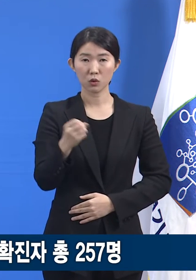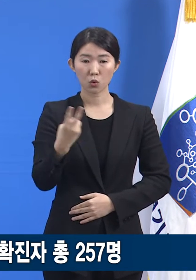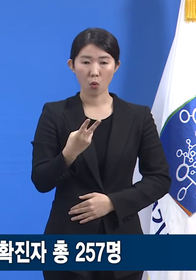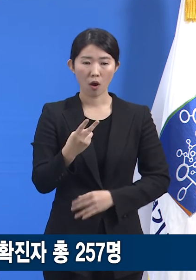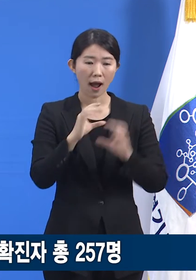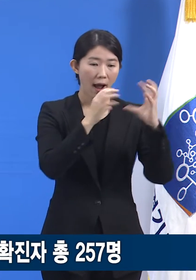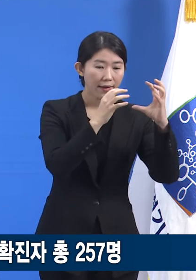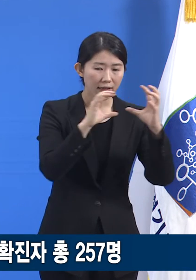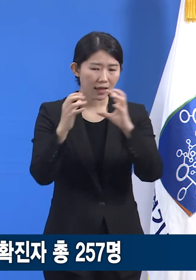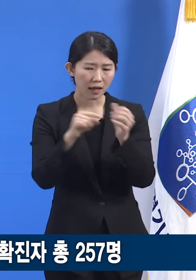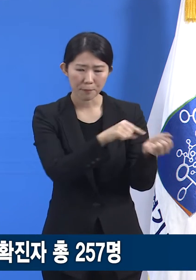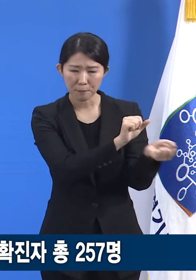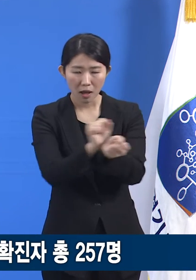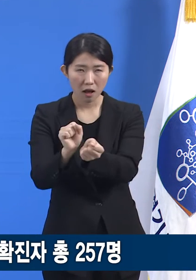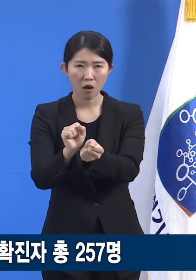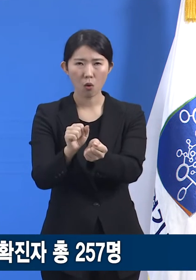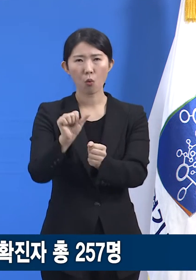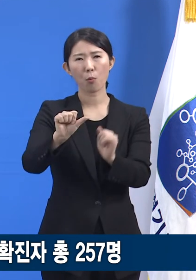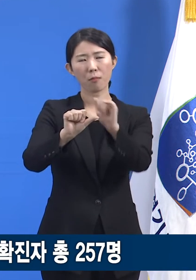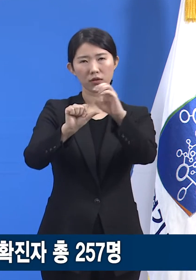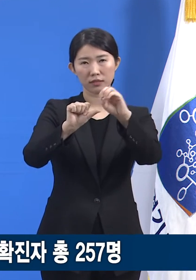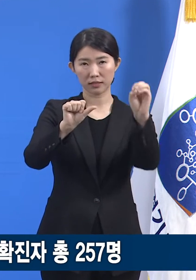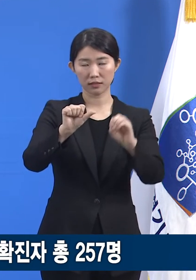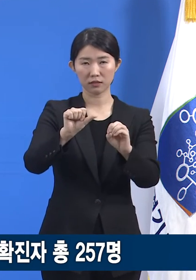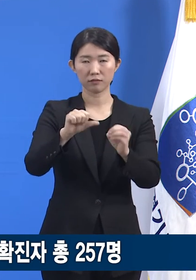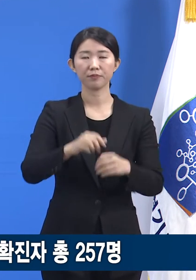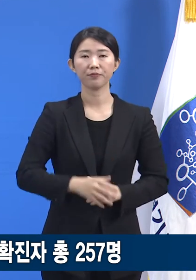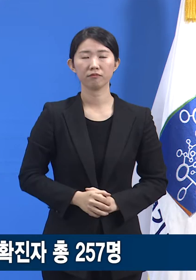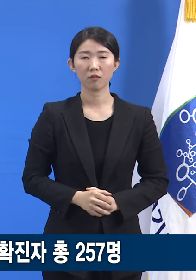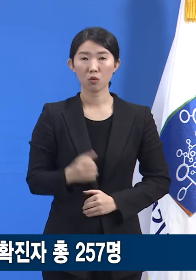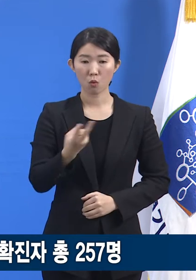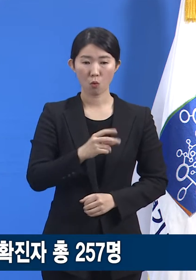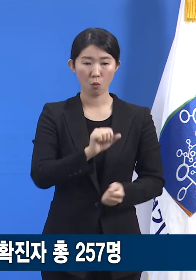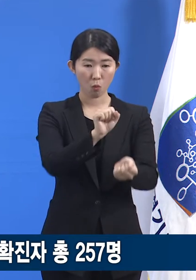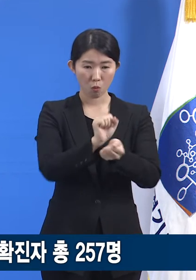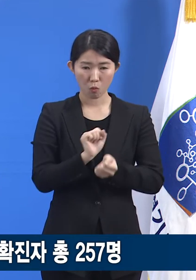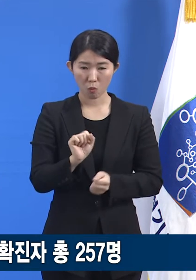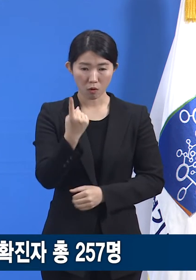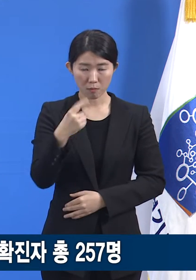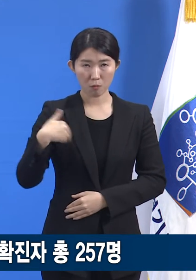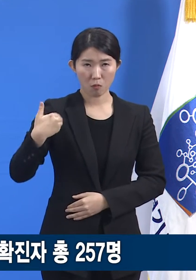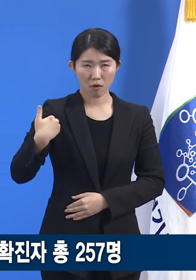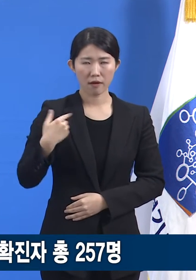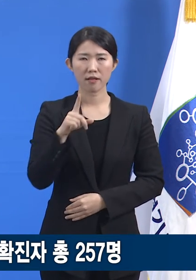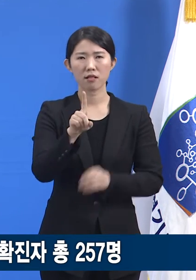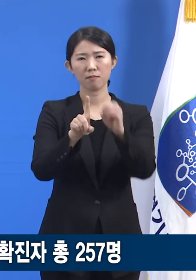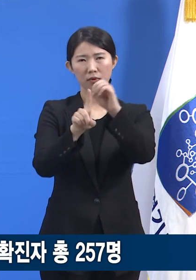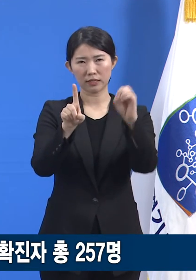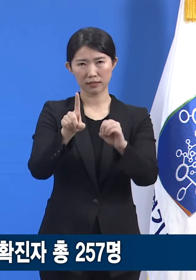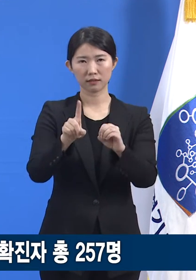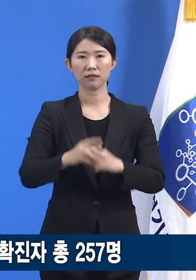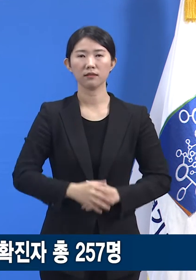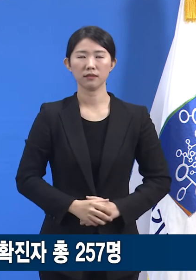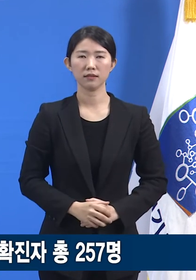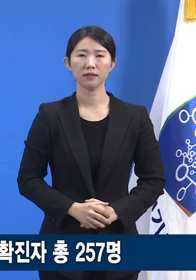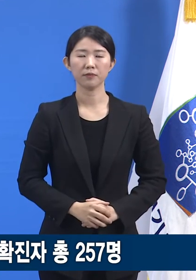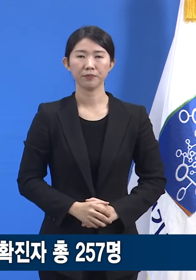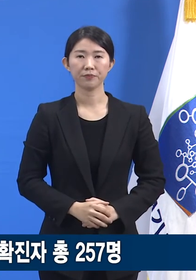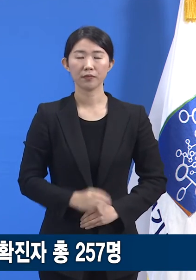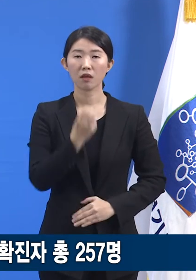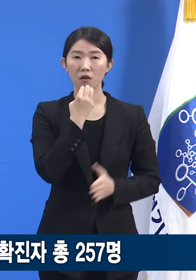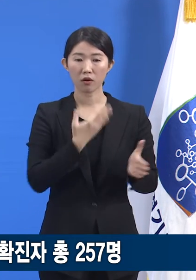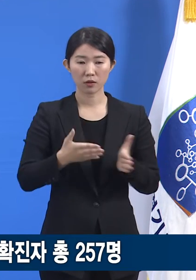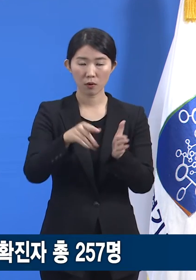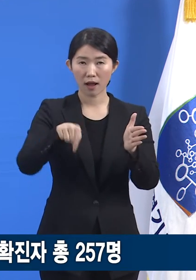감염이 5% 등입니다. 감염 경로가 불명확한 경우는 1%였습니다. 도내